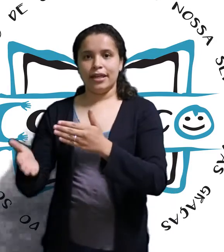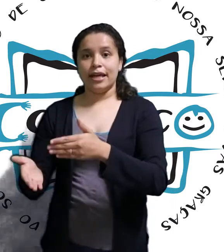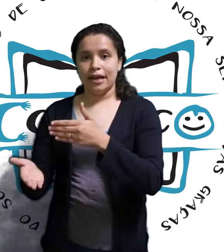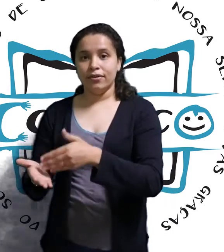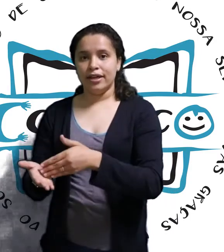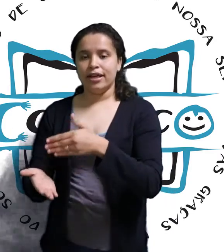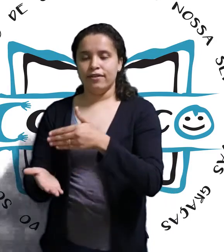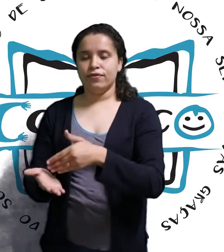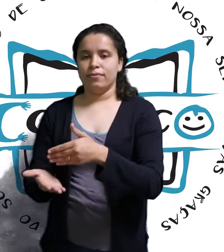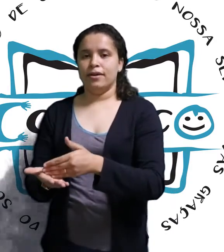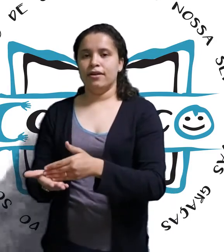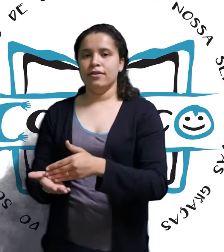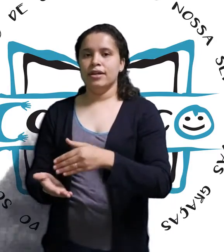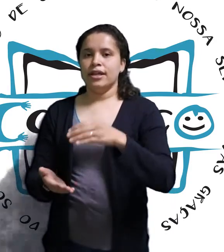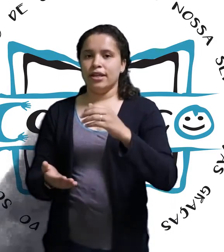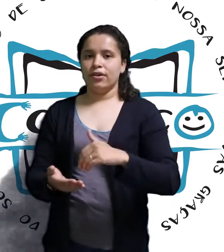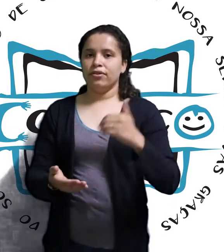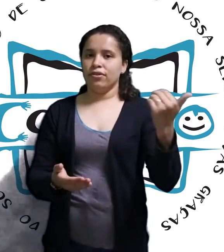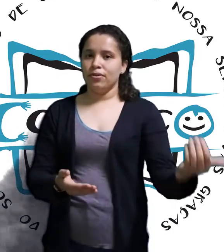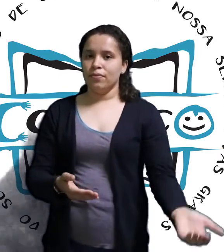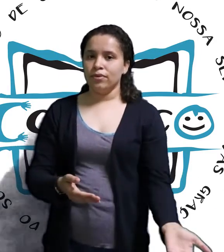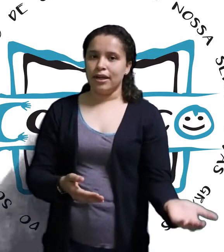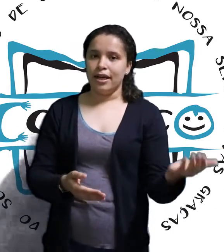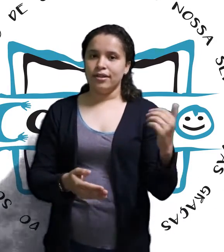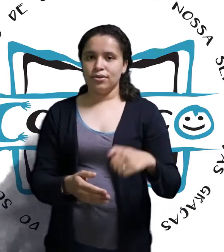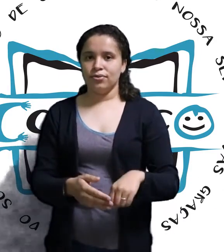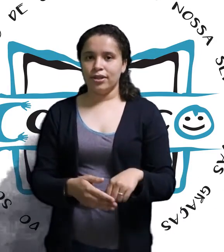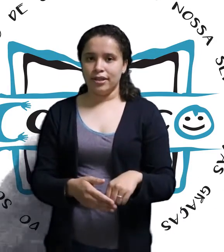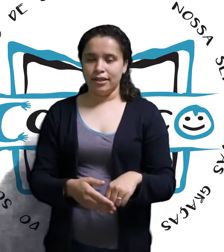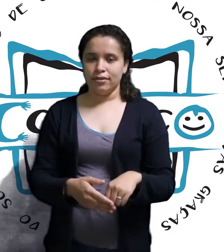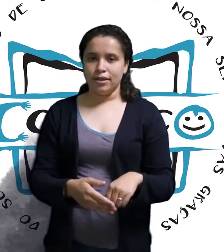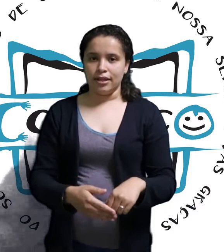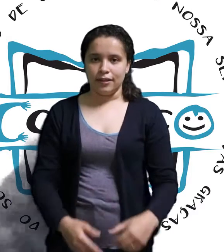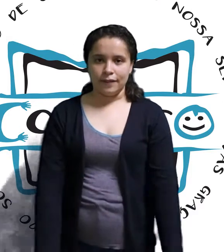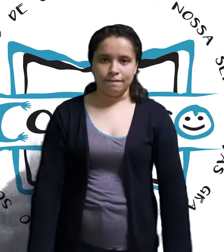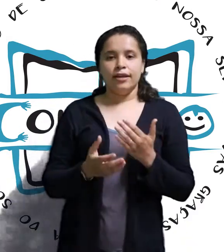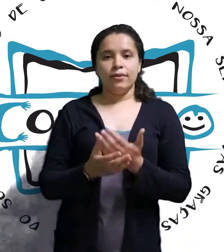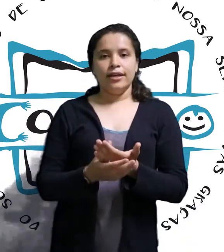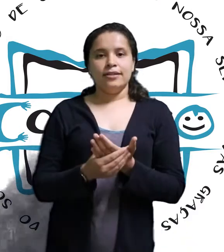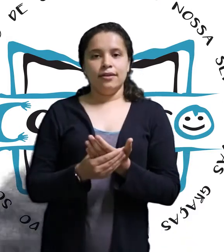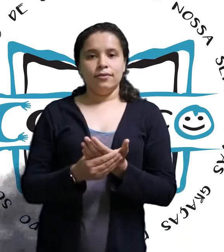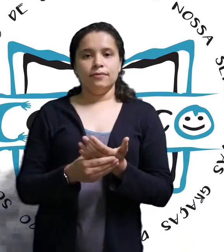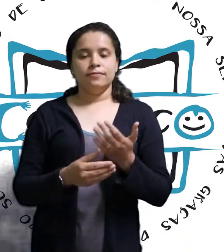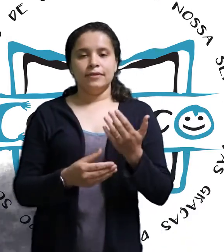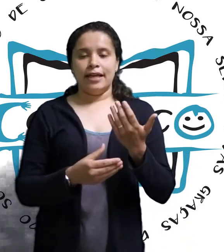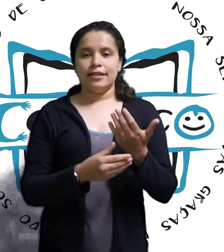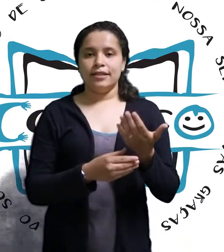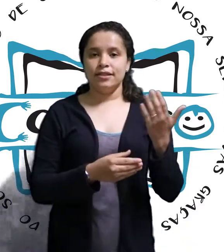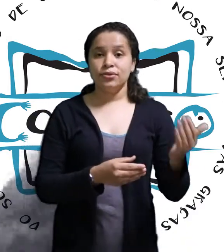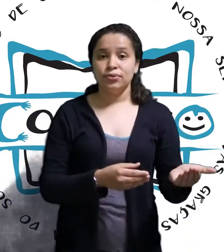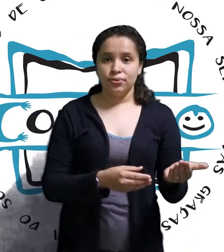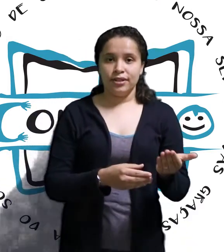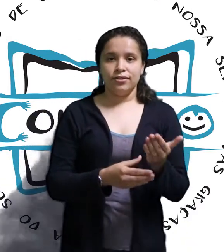legal e informal. E agora eu tenho que montar a estrutura dentro dela. E quais são essas estruturas